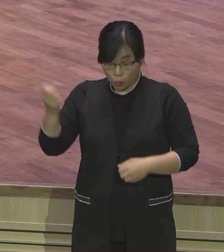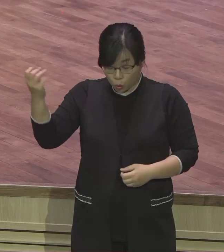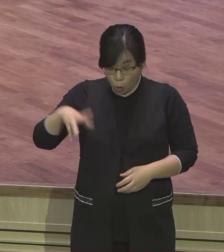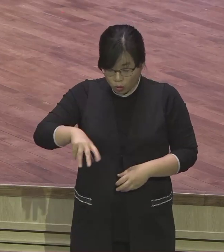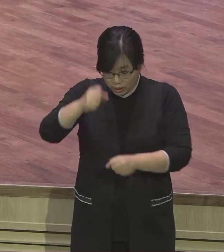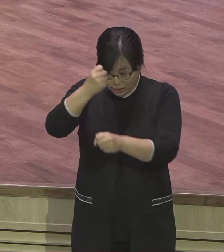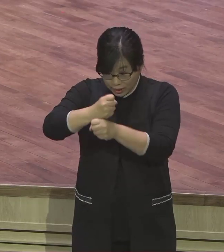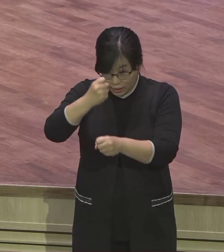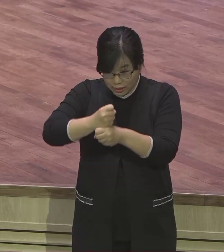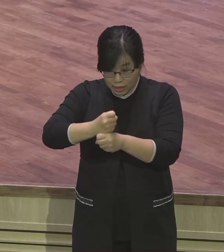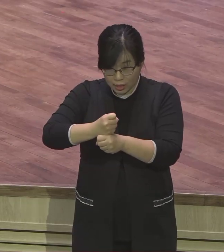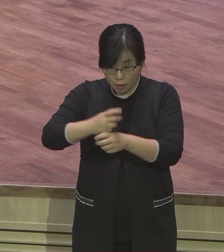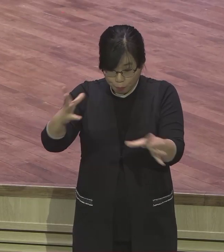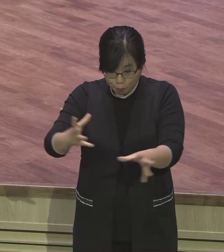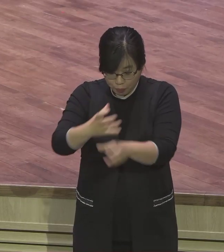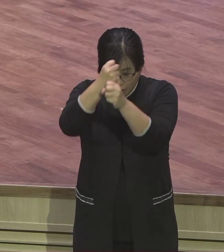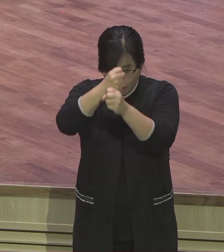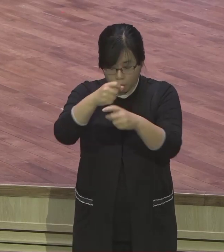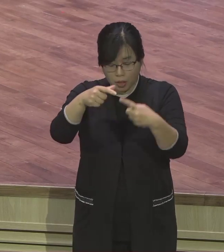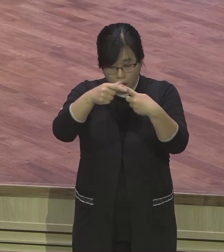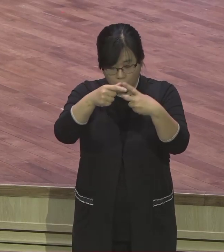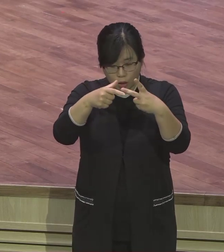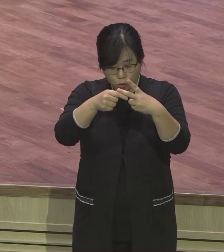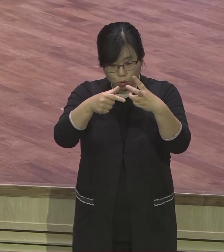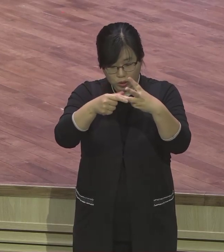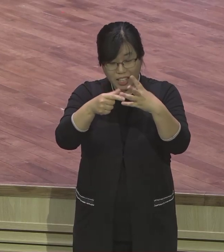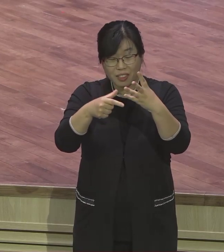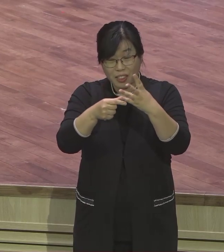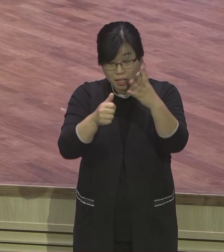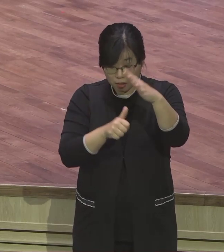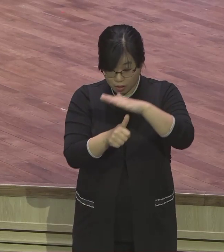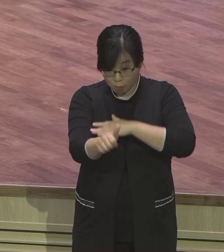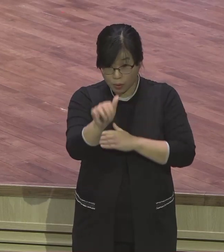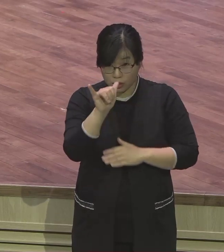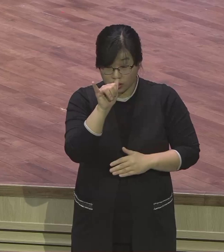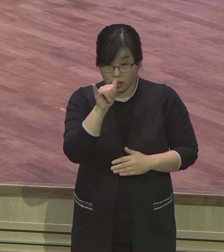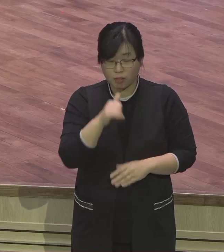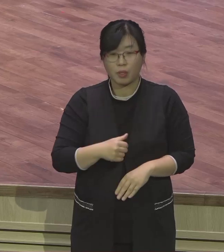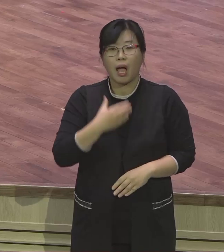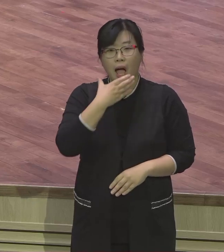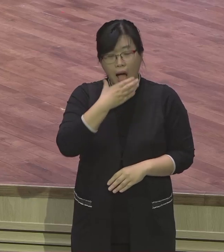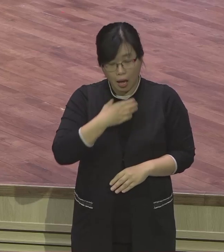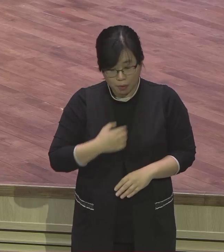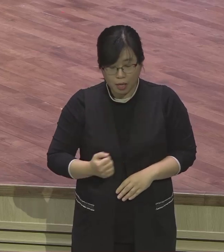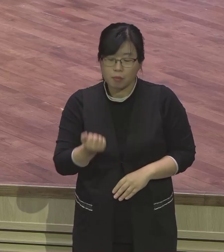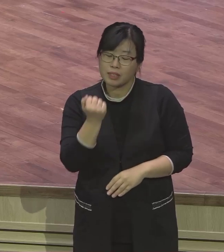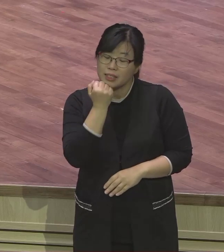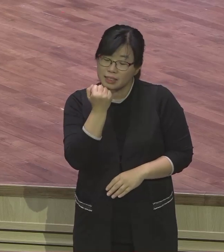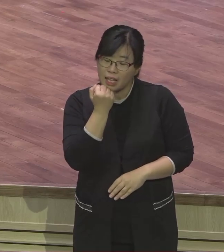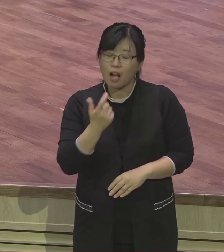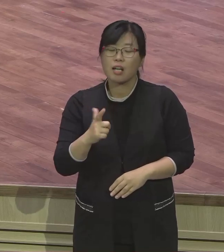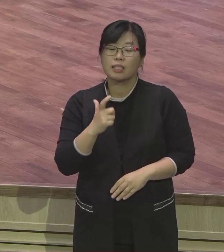네 명을 통해서 영적 사실을 여러분이 잡아야 됩니다. 또 아브라함,